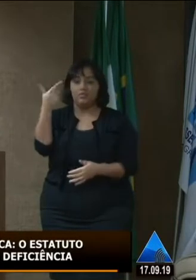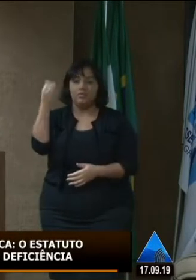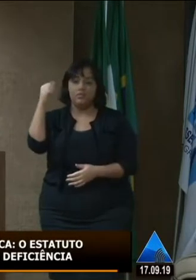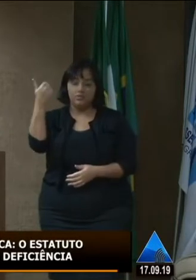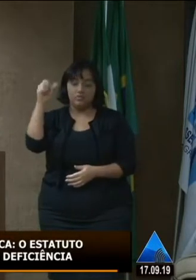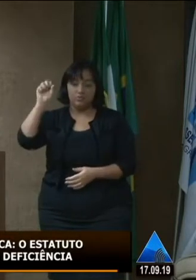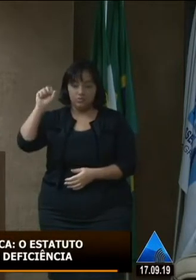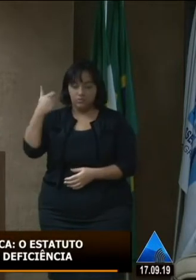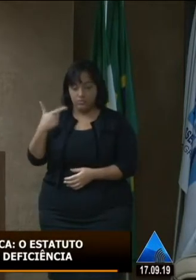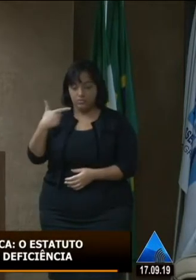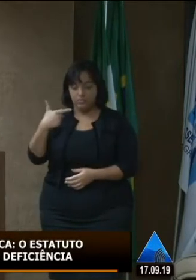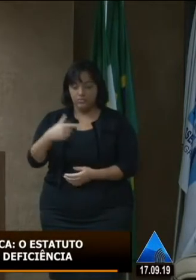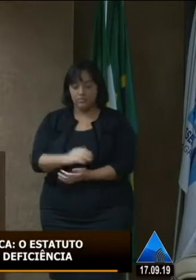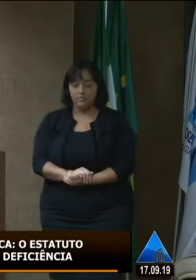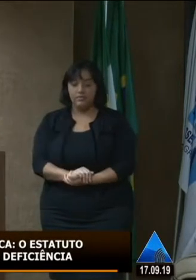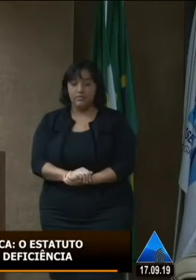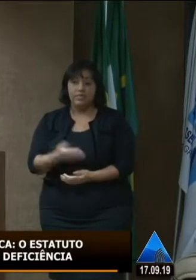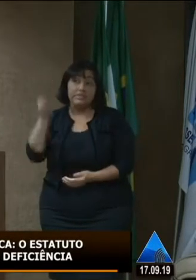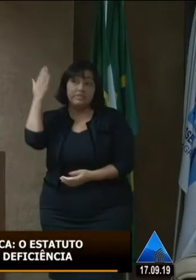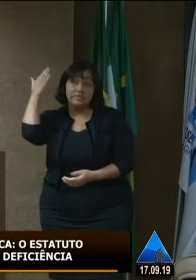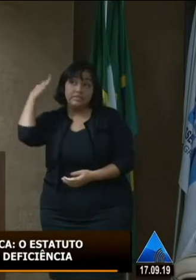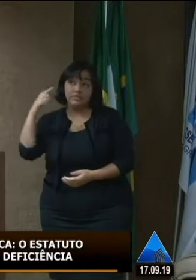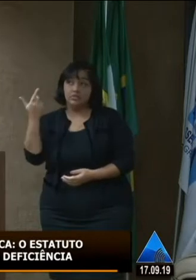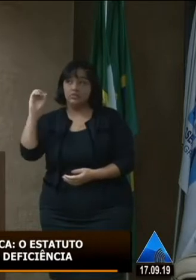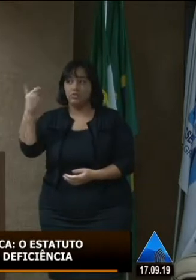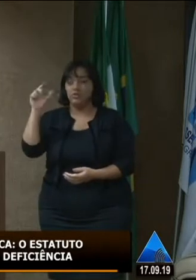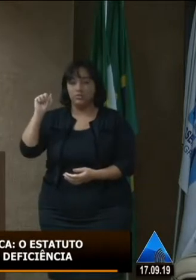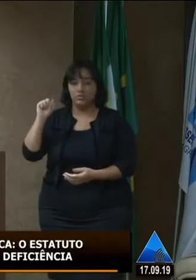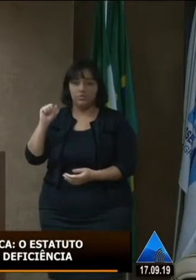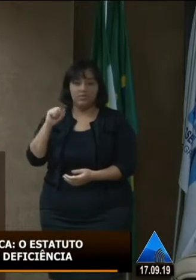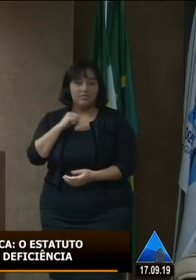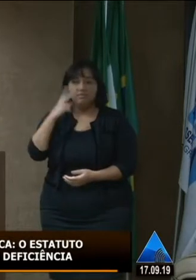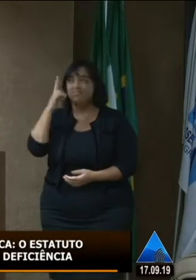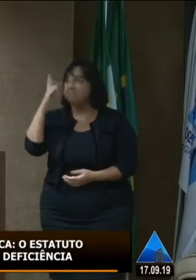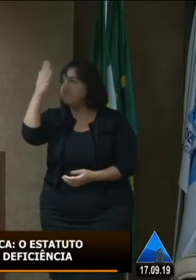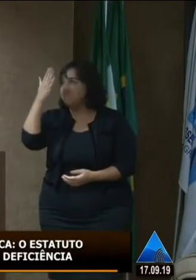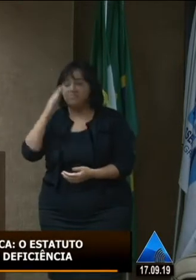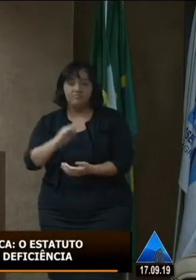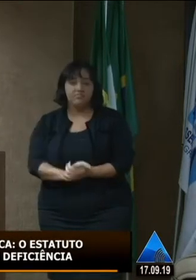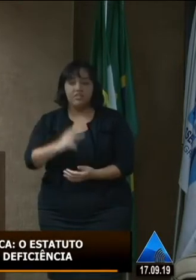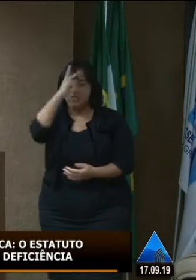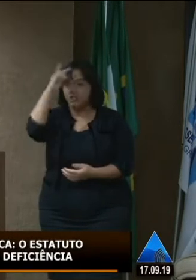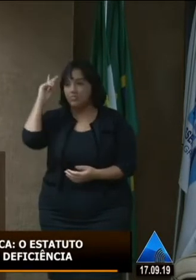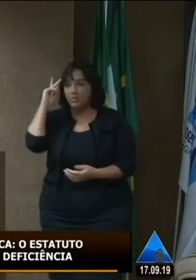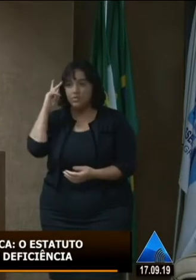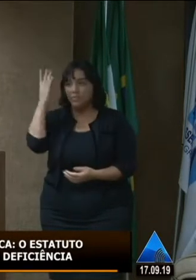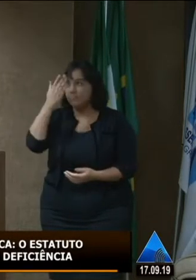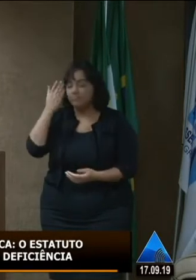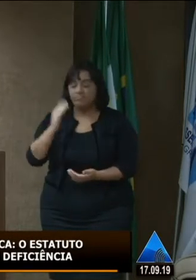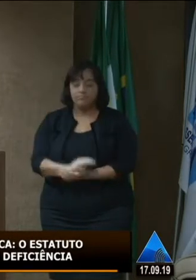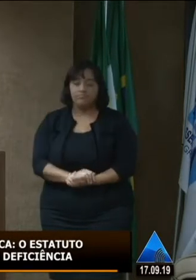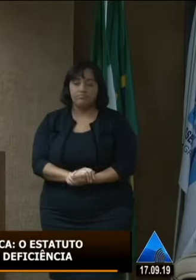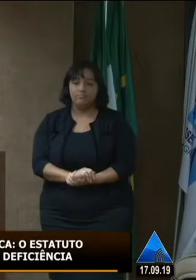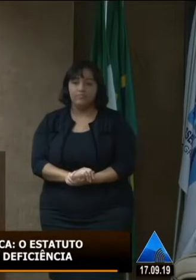e antes de 2012 ela era uma pessoa invisível a partir de 2012 a gente conseguiu